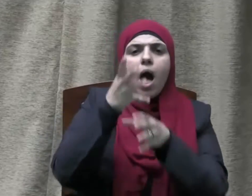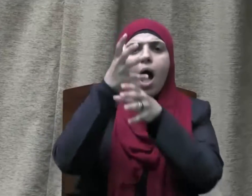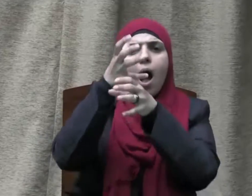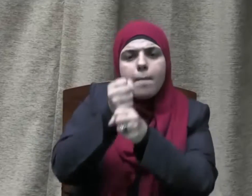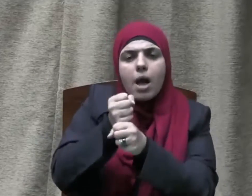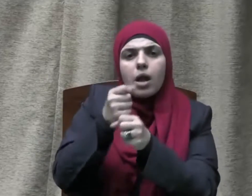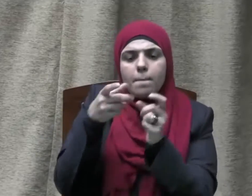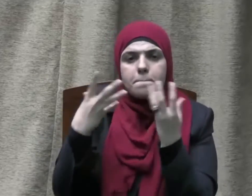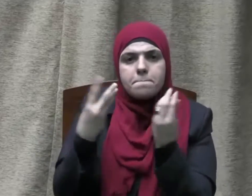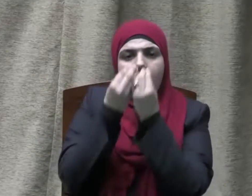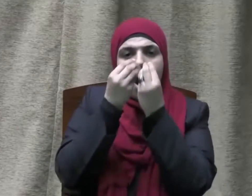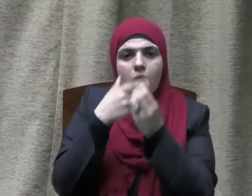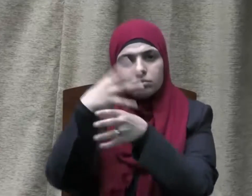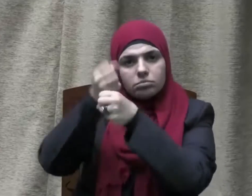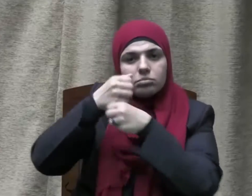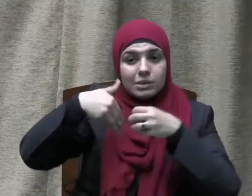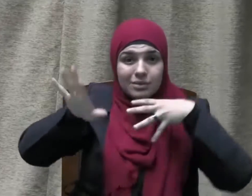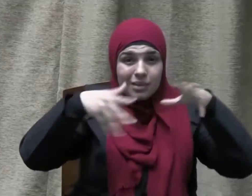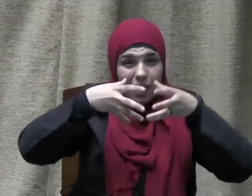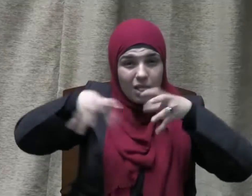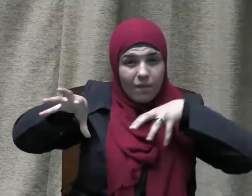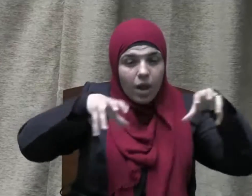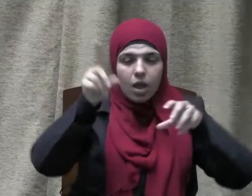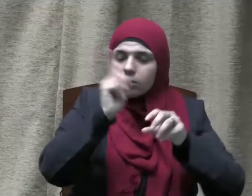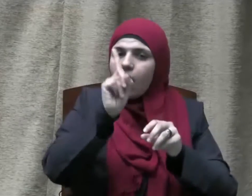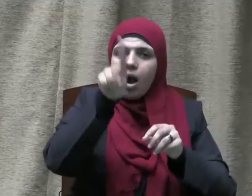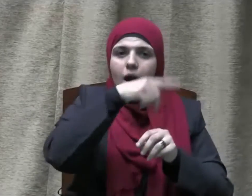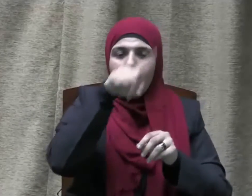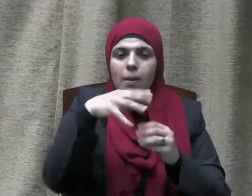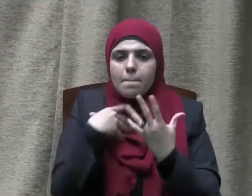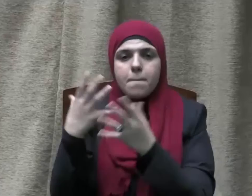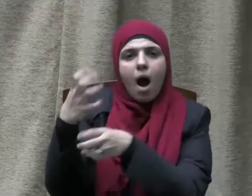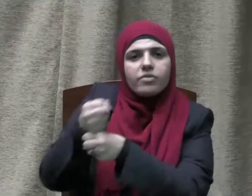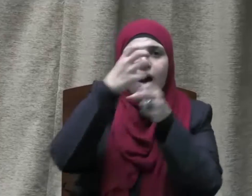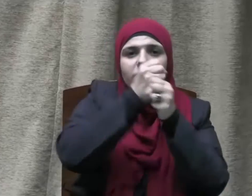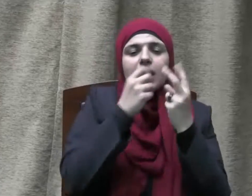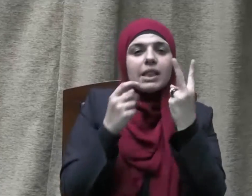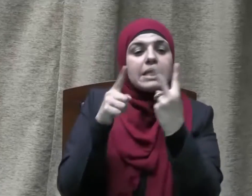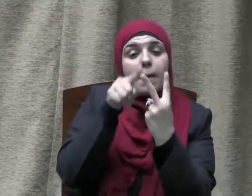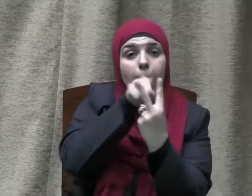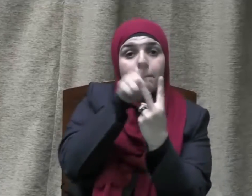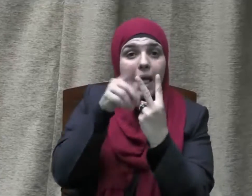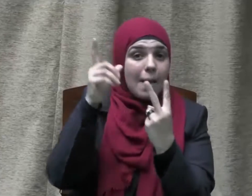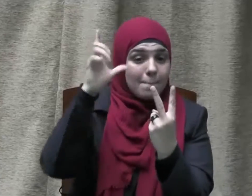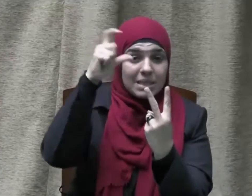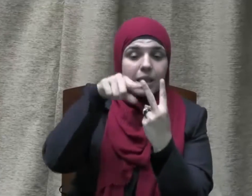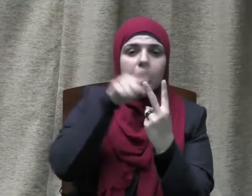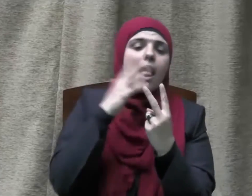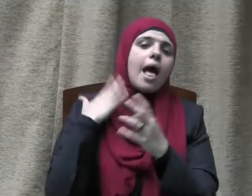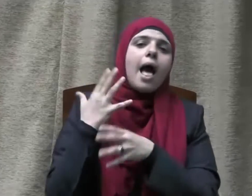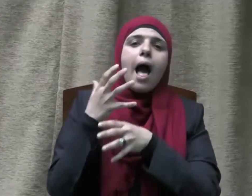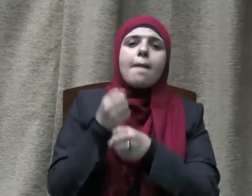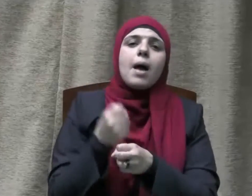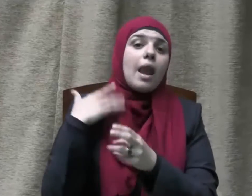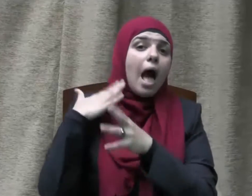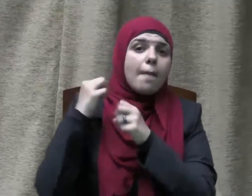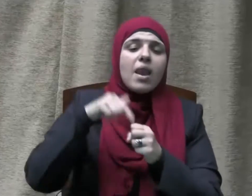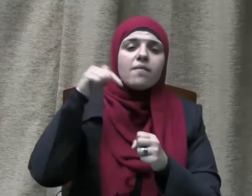معا وعدم التفريط في أي منهما فهما أمانة في أعناق